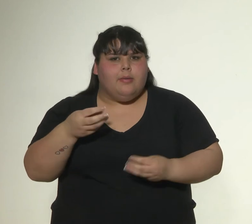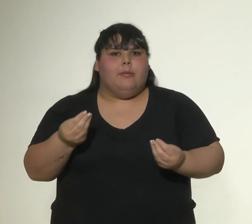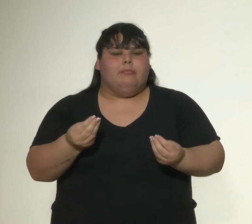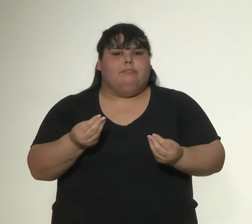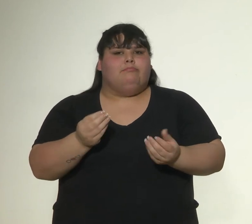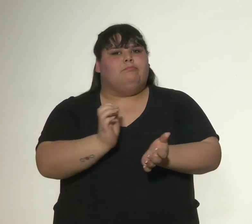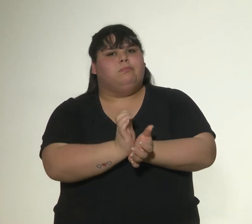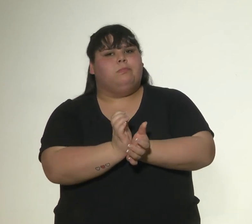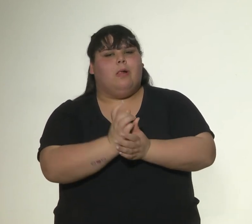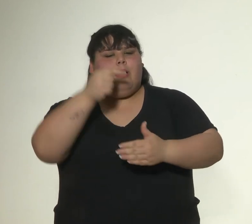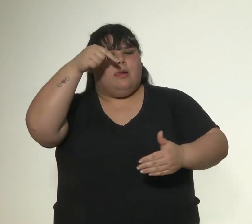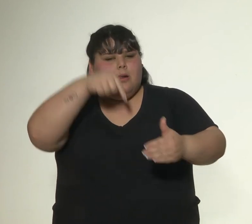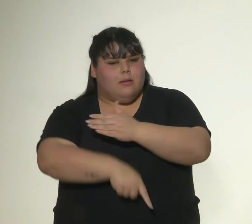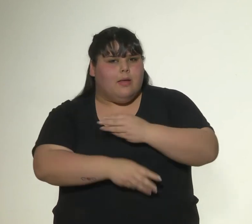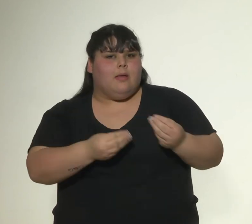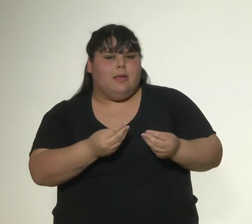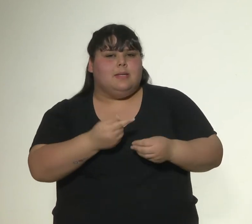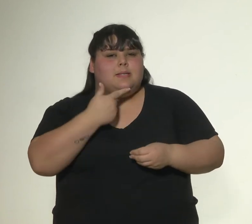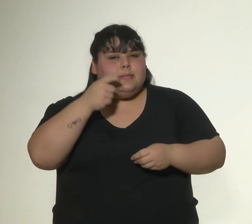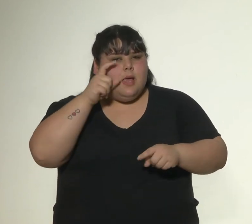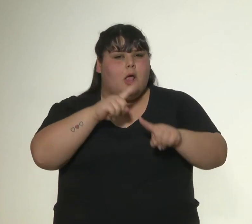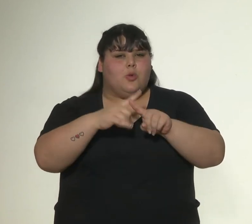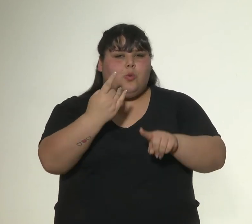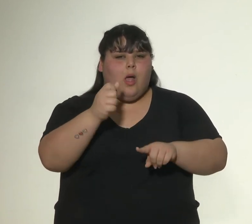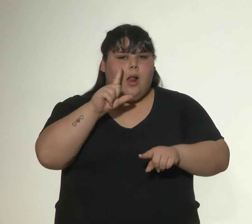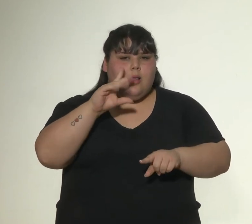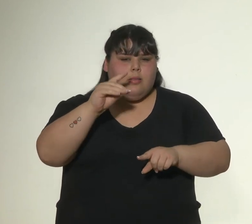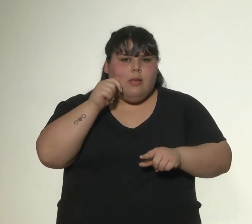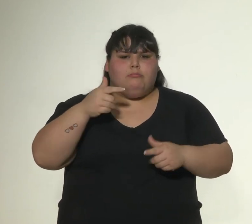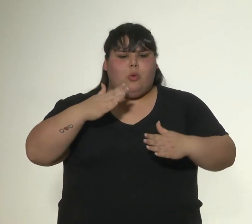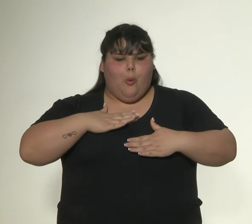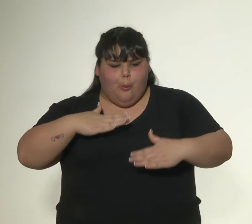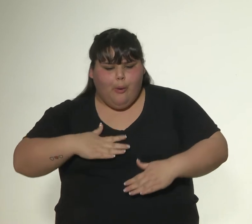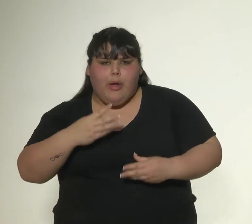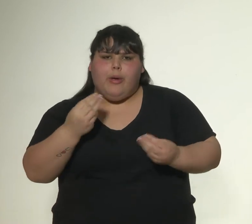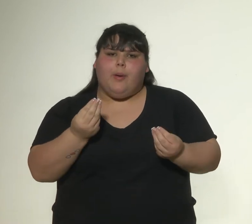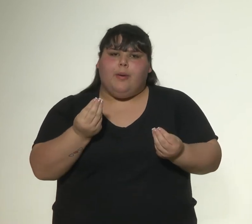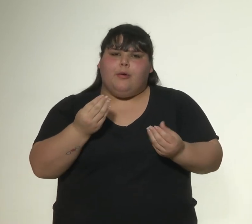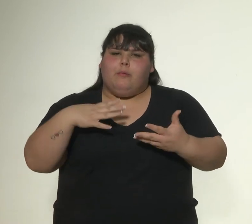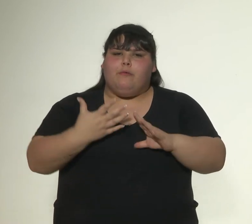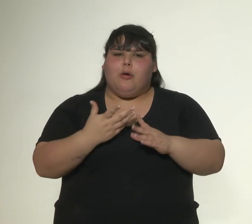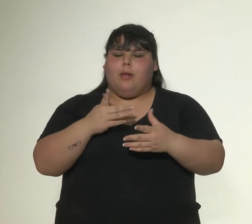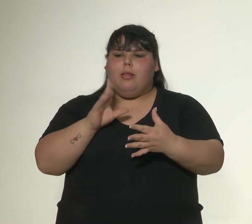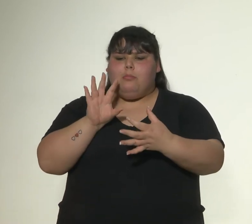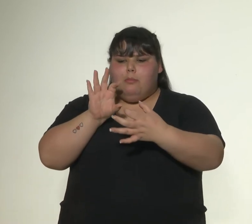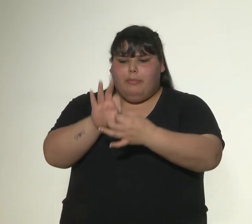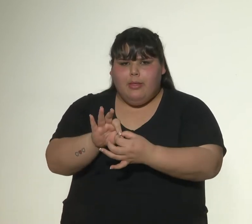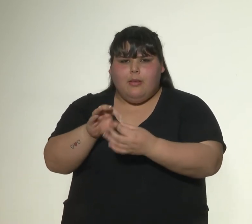ahondar sobre la sexualidad y el lugar de los cuerpos y de las relaciones de poder de género